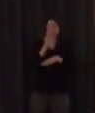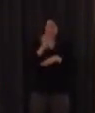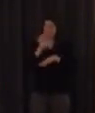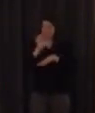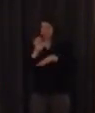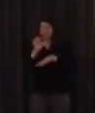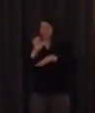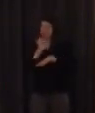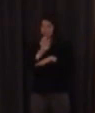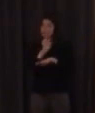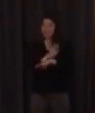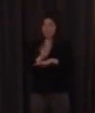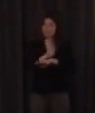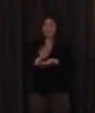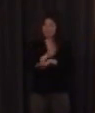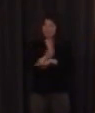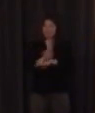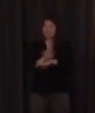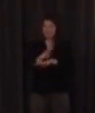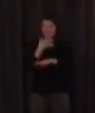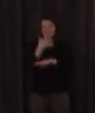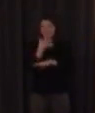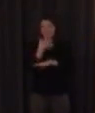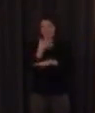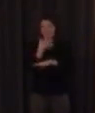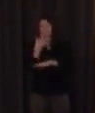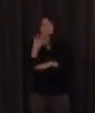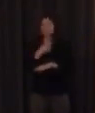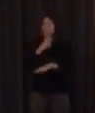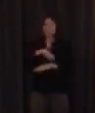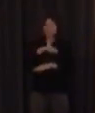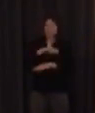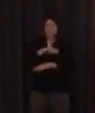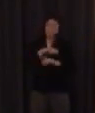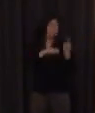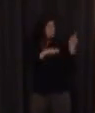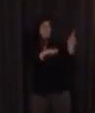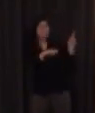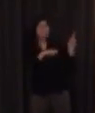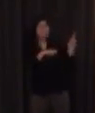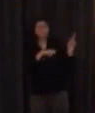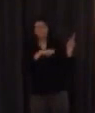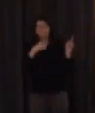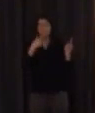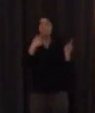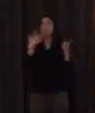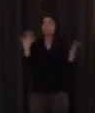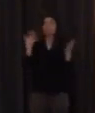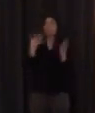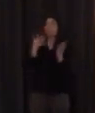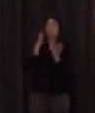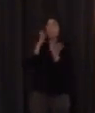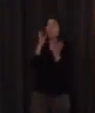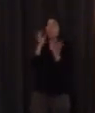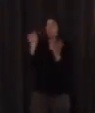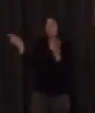pero en cambio este sistema de escritura te dice en qué punto exacto tienes que colocar un signo por ejemplo y luego has comentado que cada uno tendría